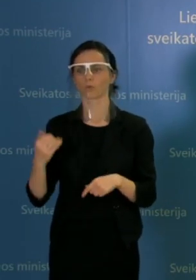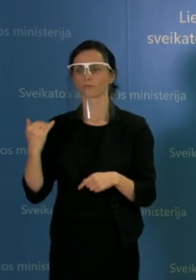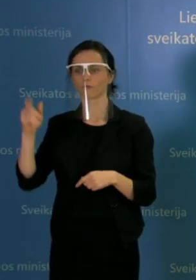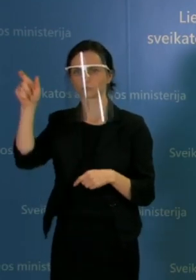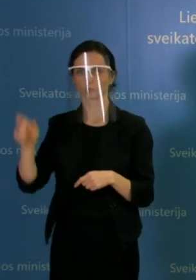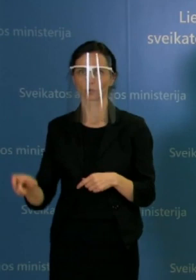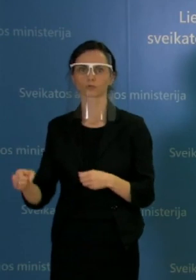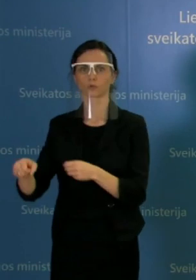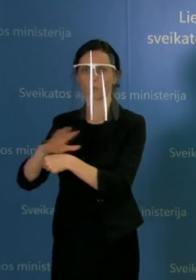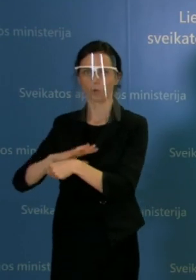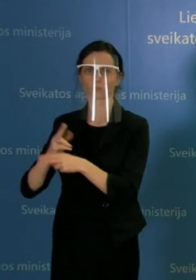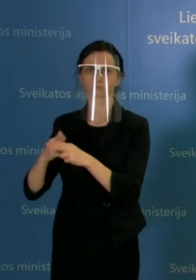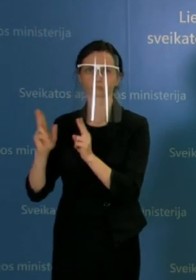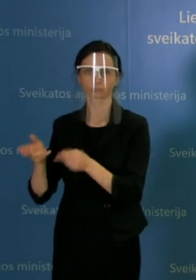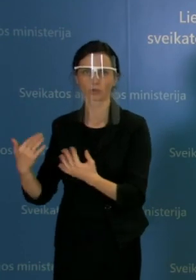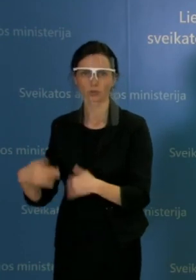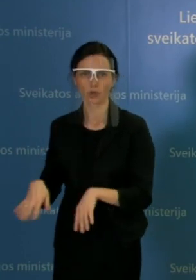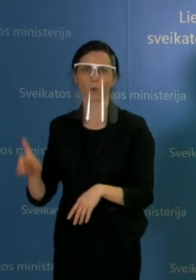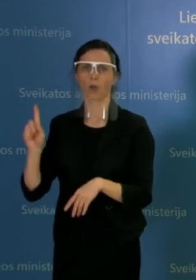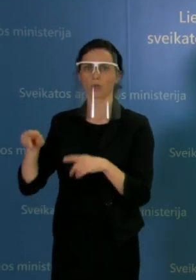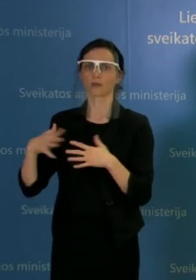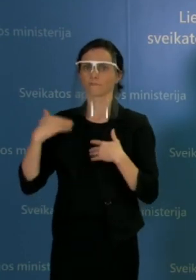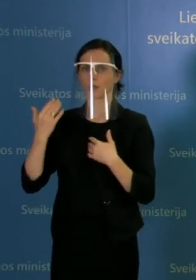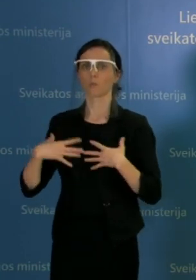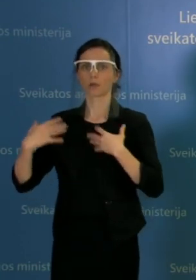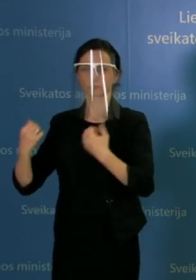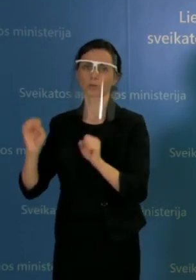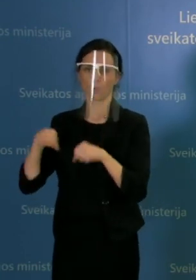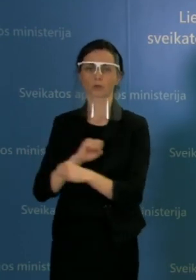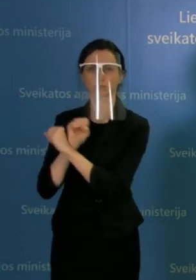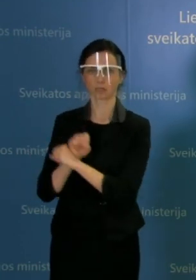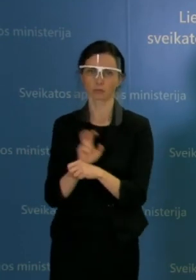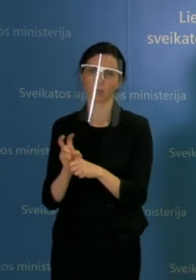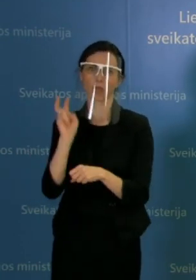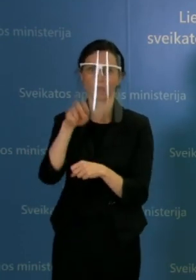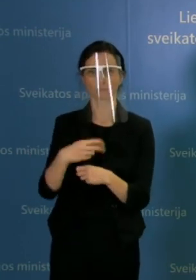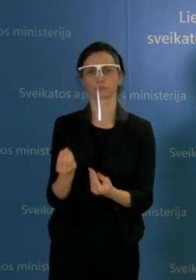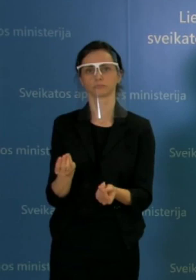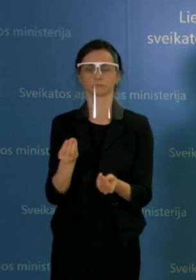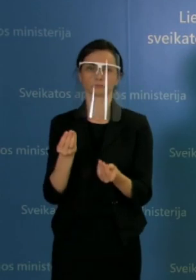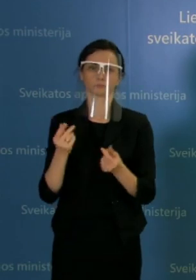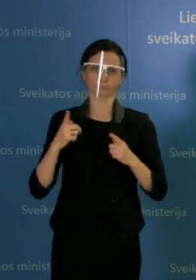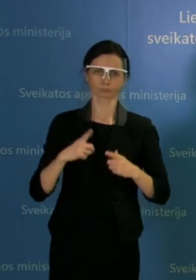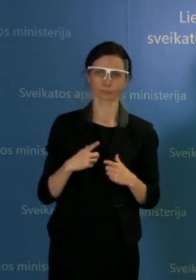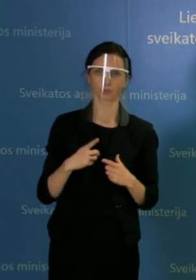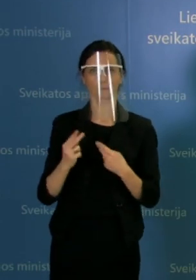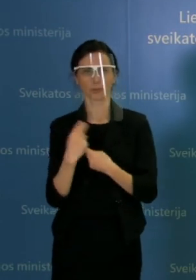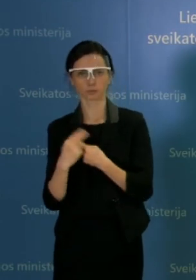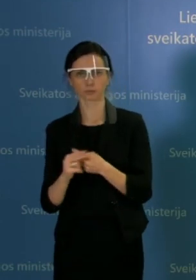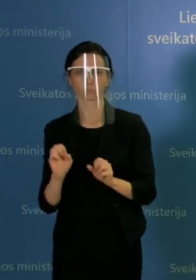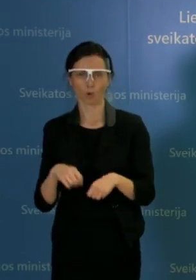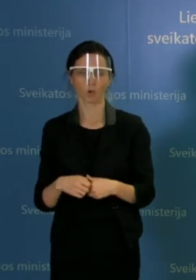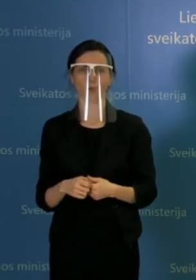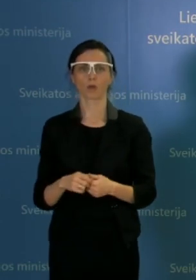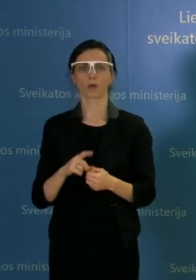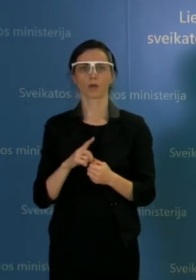tiek patyrę kažkokių kitų galbūt problemų susijusi su sveikata šituo laikotarpiu. Bet šituos sprendimus, nes jie yra